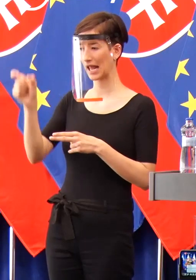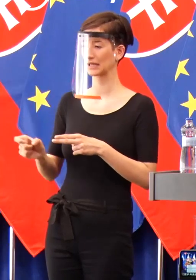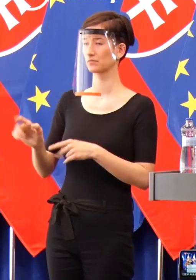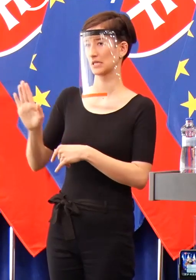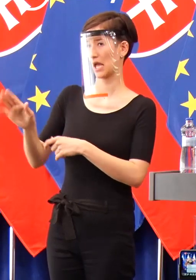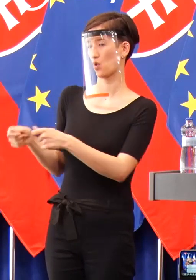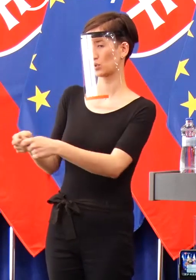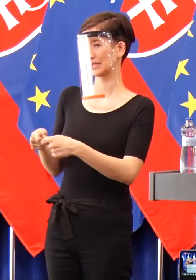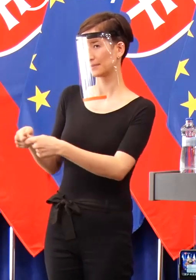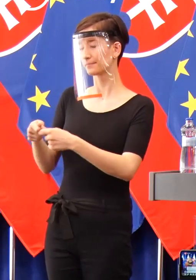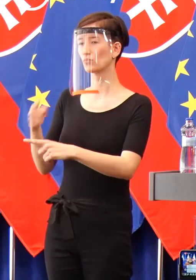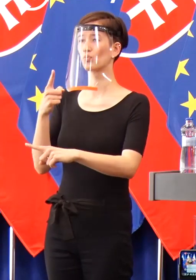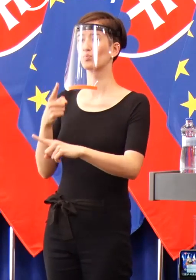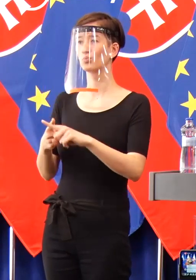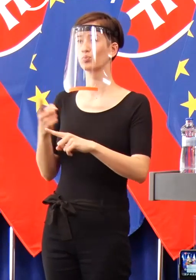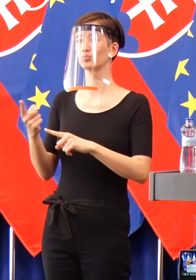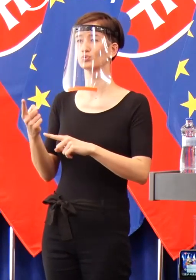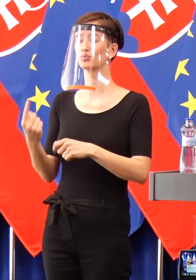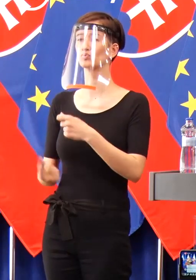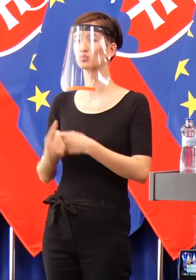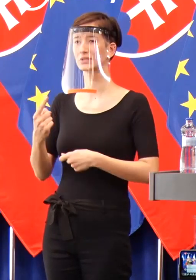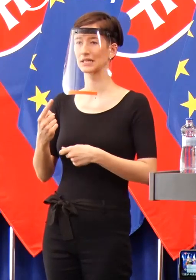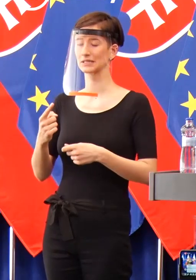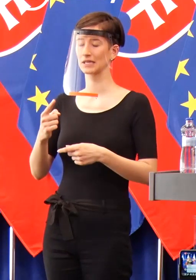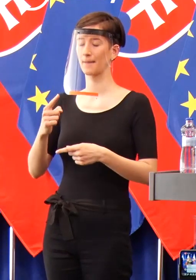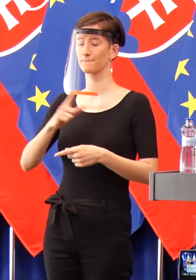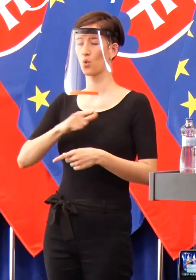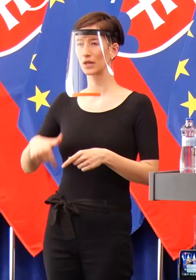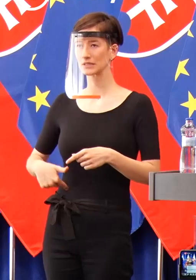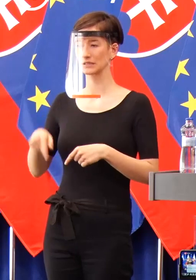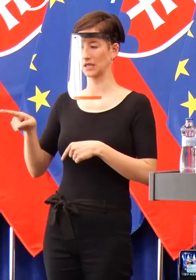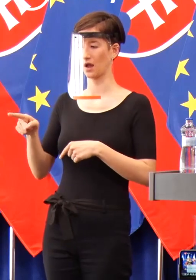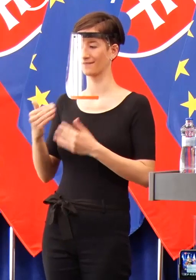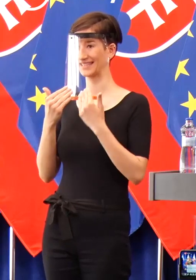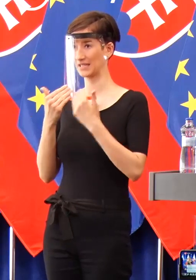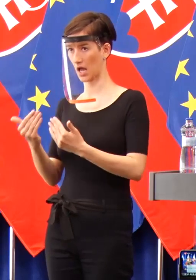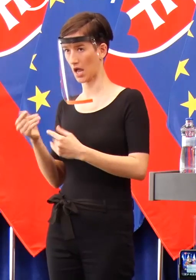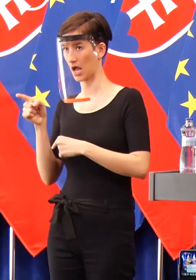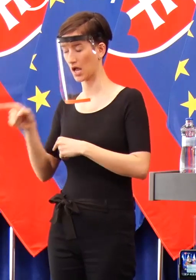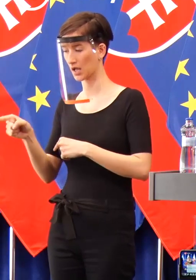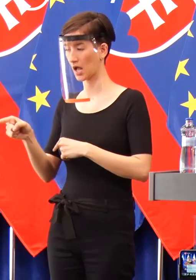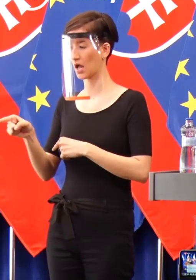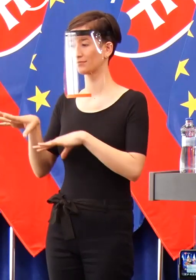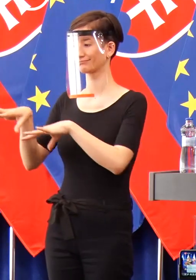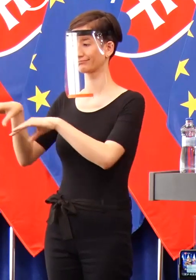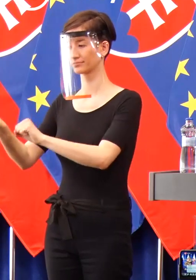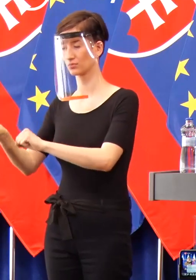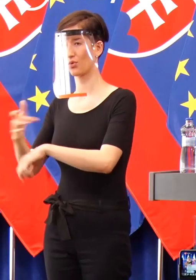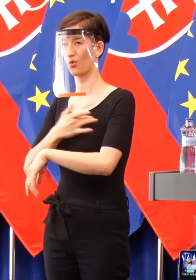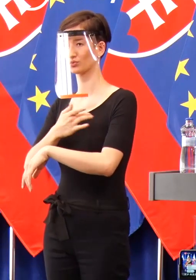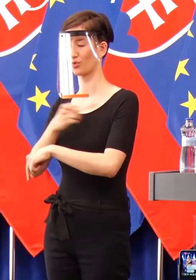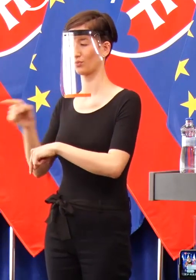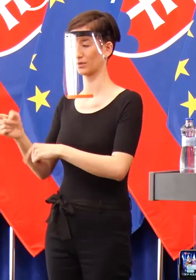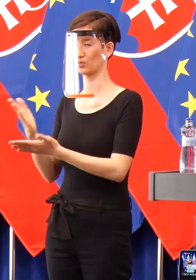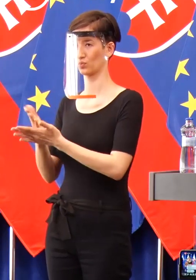odvrátili ďalšiu veľkú skupinu, o ktorej sa teda dnes priamo nehovorili, ale hovorili sa o nej včera, pred včerom